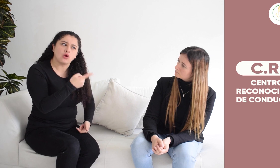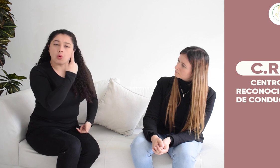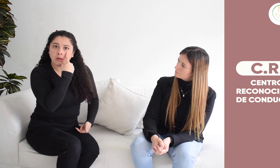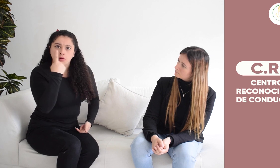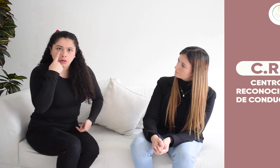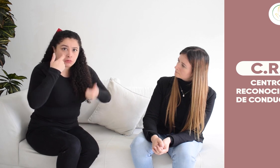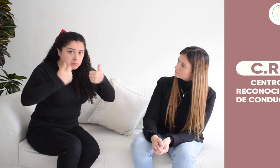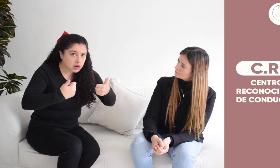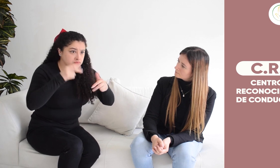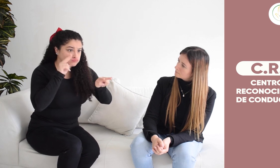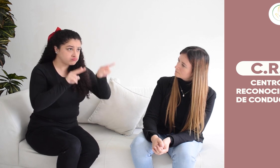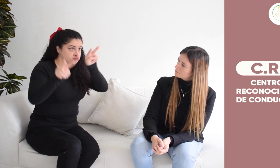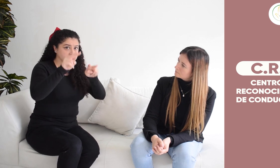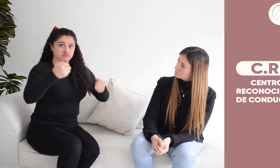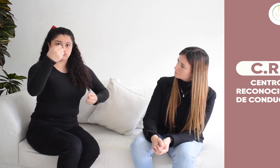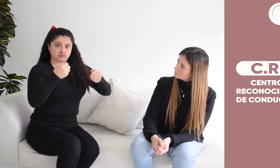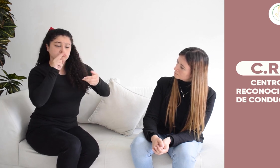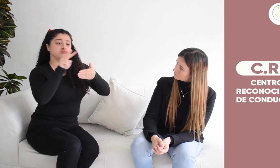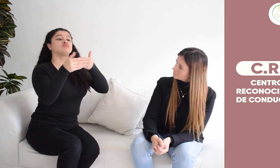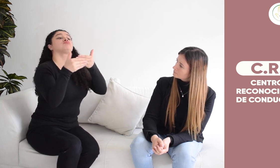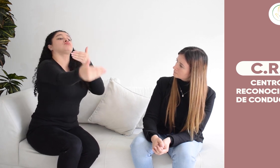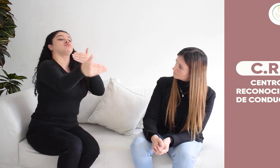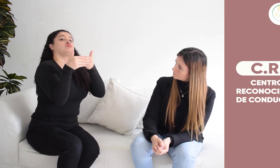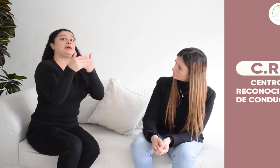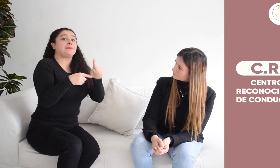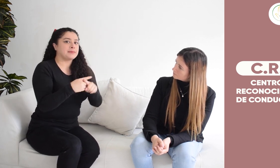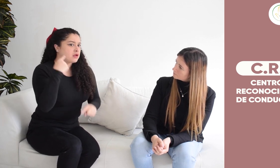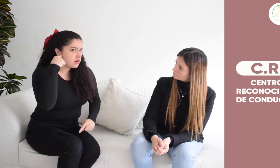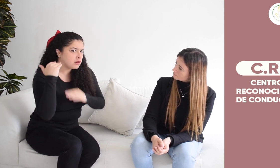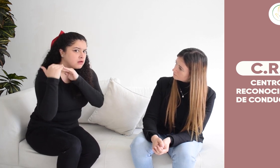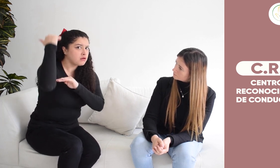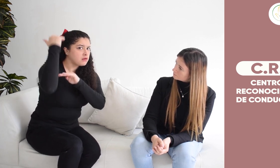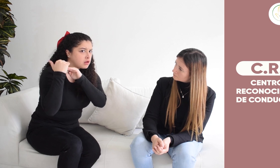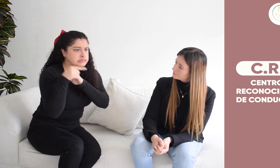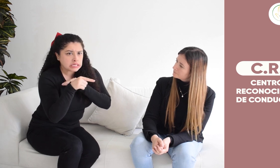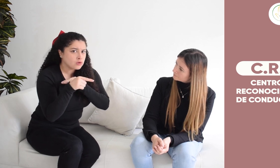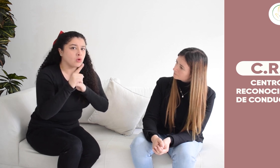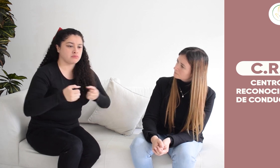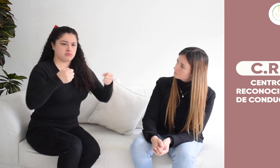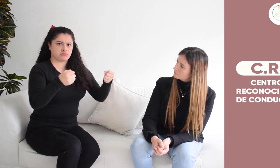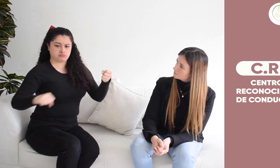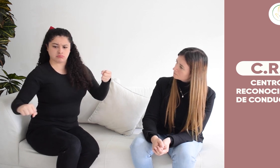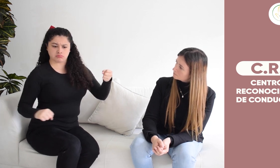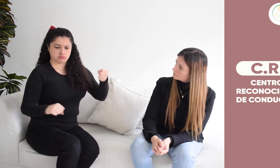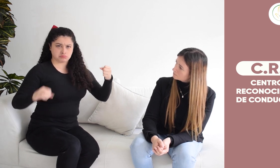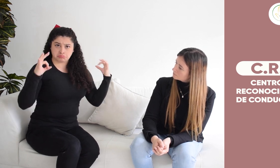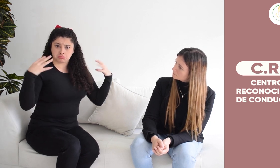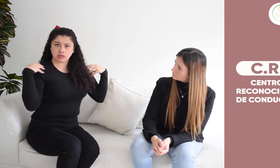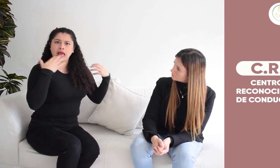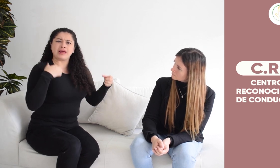conductor, su audición, si su condición física es la adecuada para conducir, entre otros aspectos relacionados al estado de salud